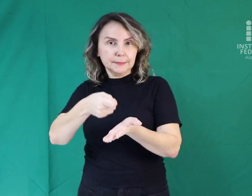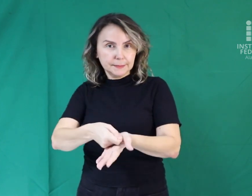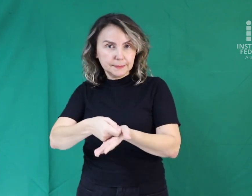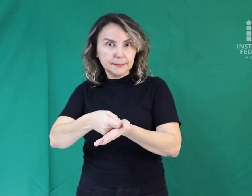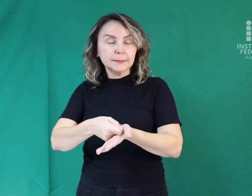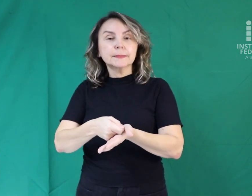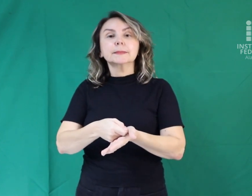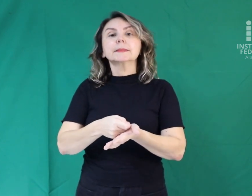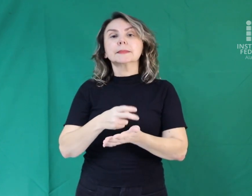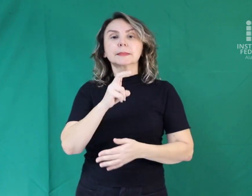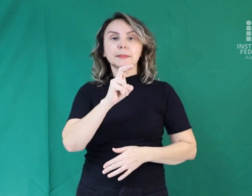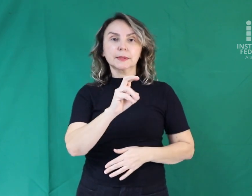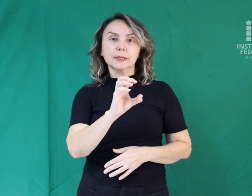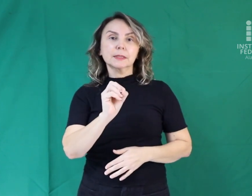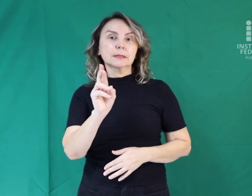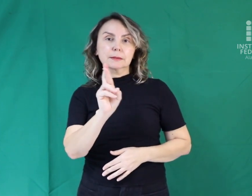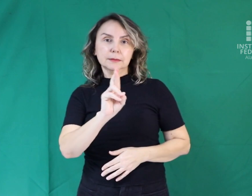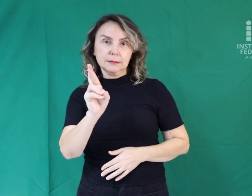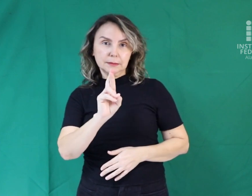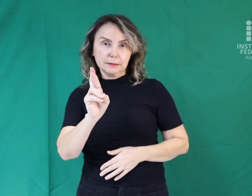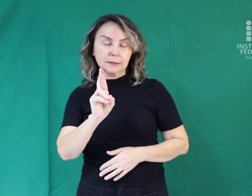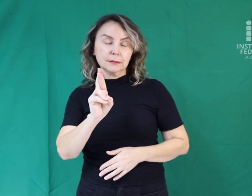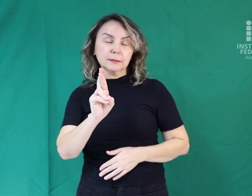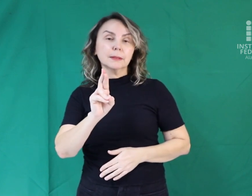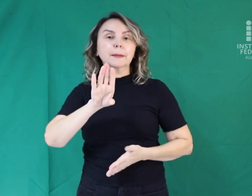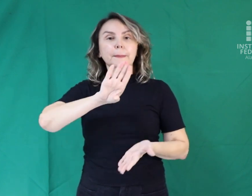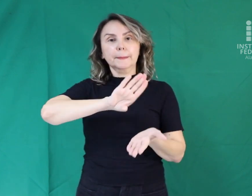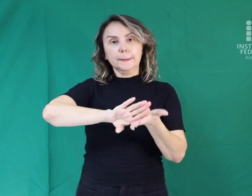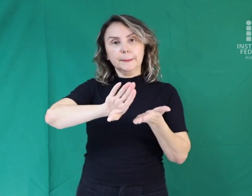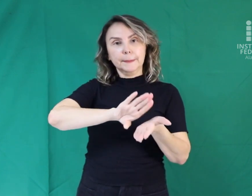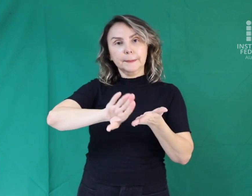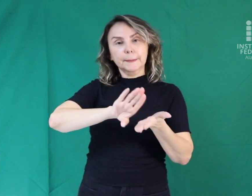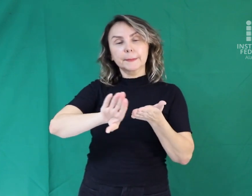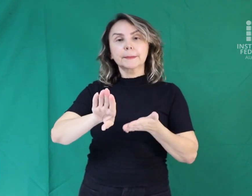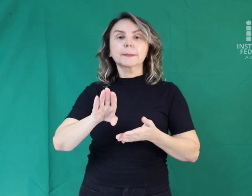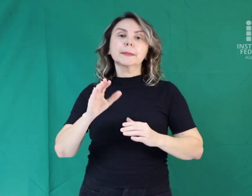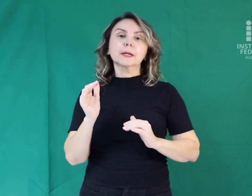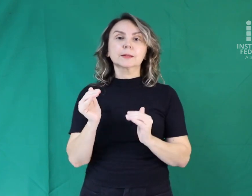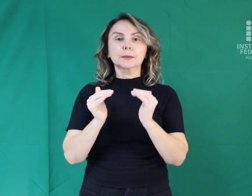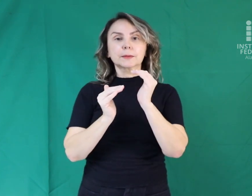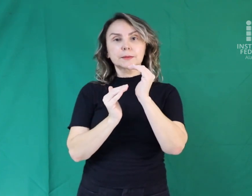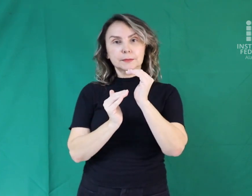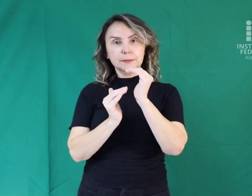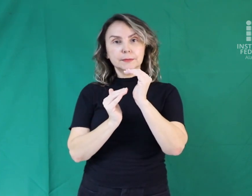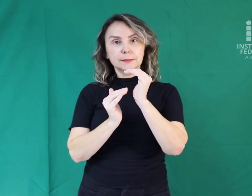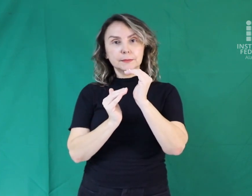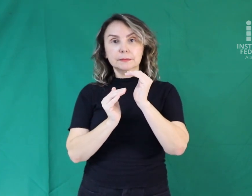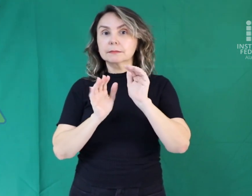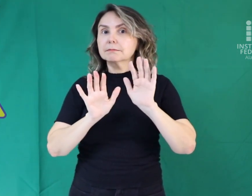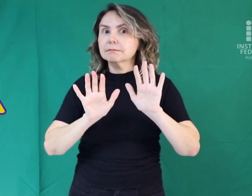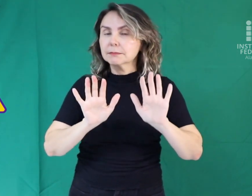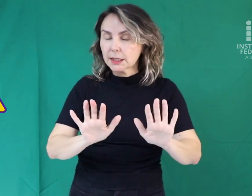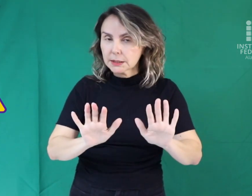e pagá-la em uma das agências do Banco do Brasil. Mas cuidado!